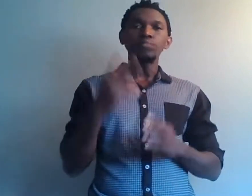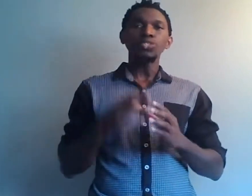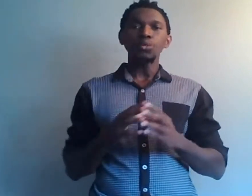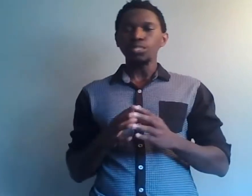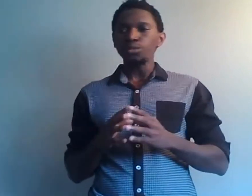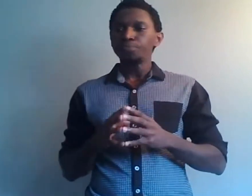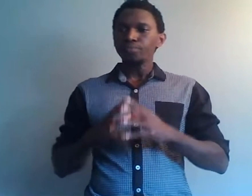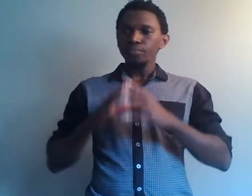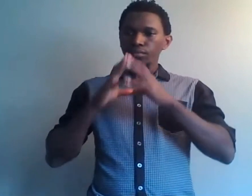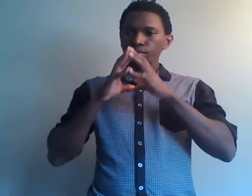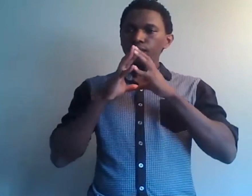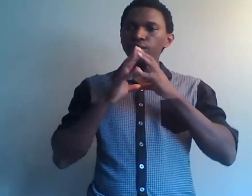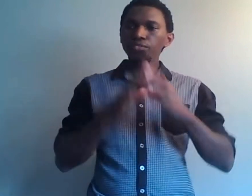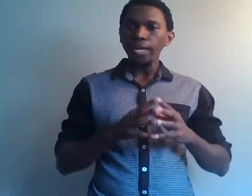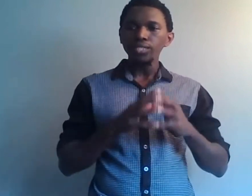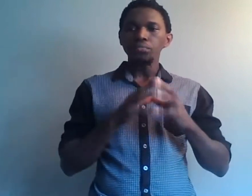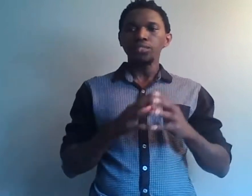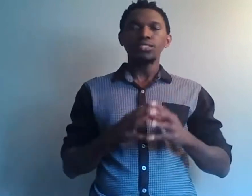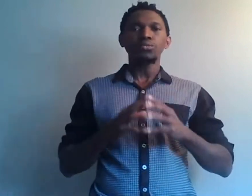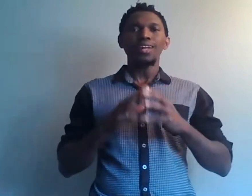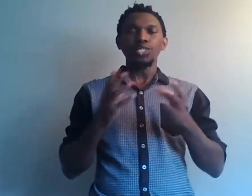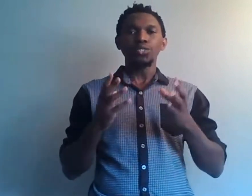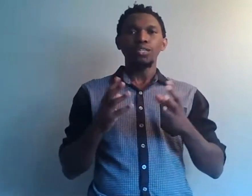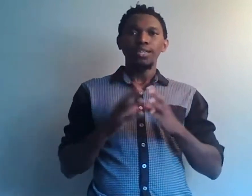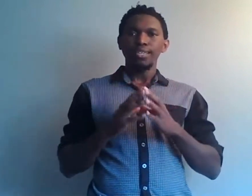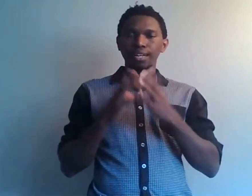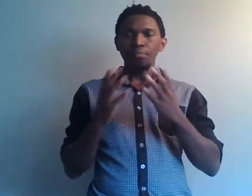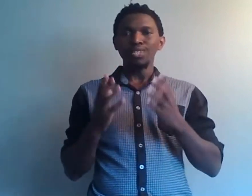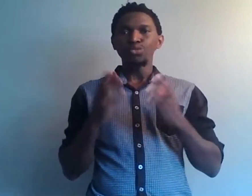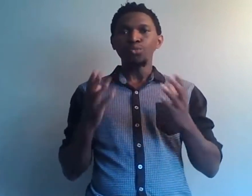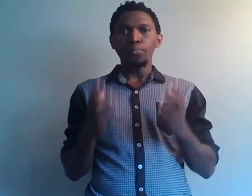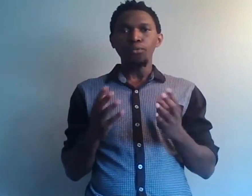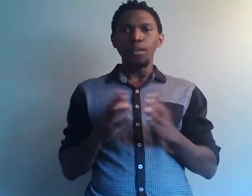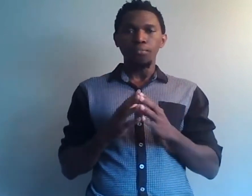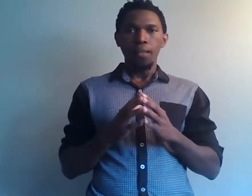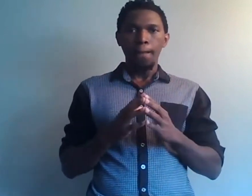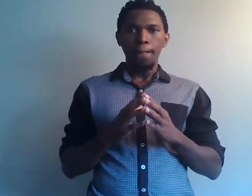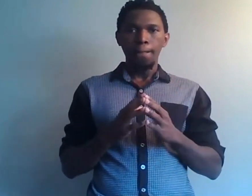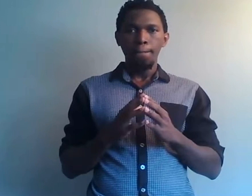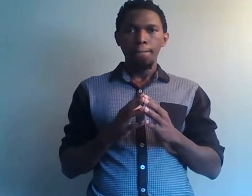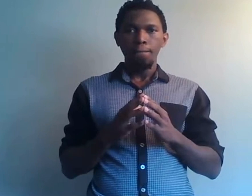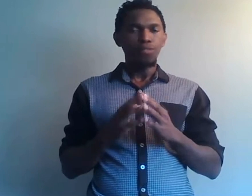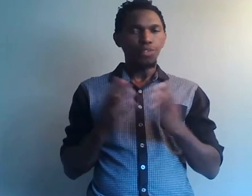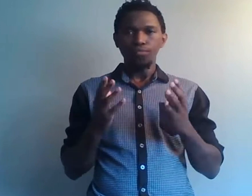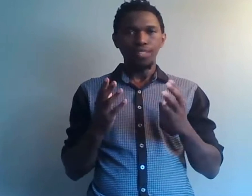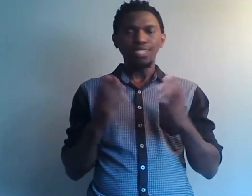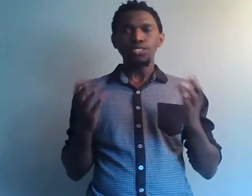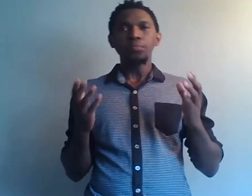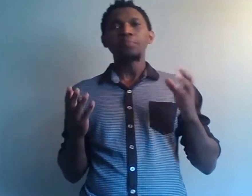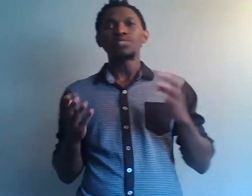chose, c'est qu'il faut arrêter de penser que l'argent est à la base de tous les problèmes. Non, l'argent n'est pas à la base de